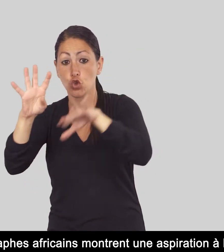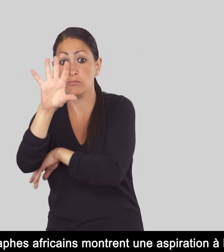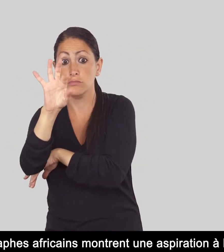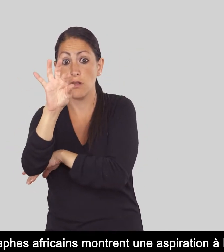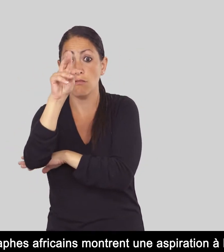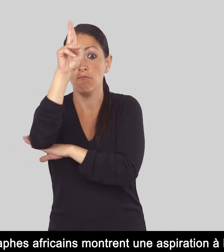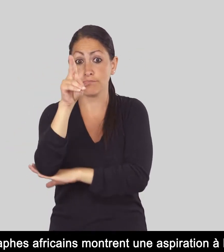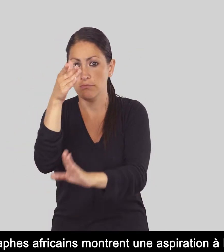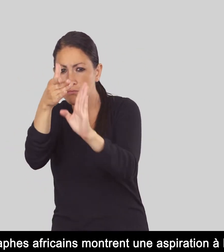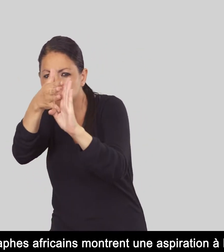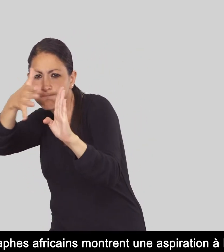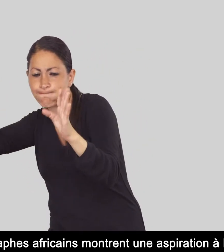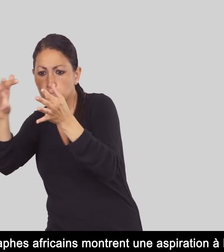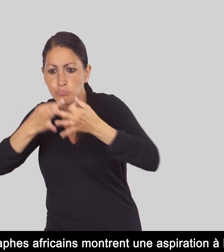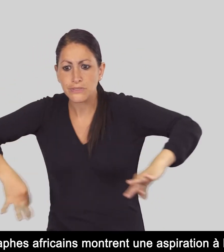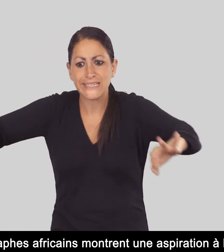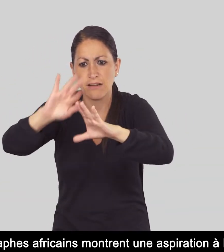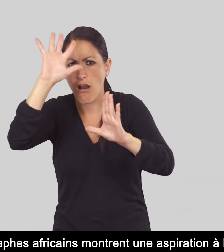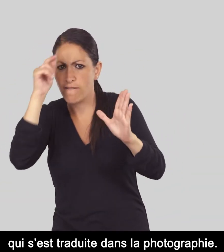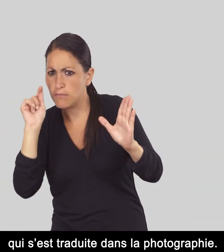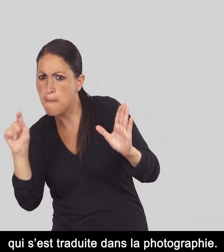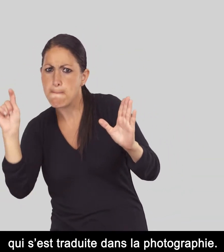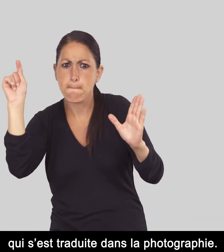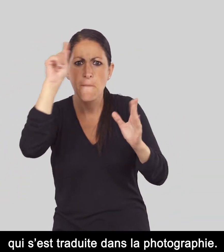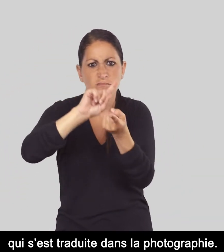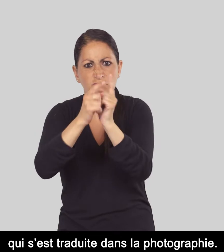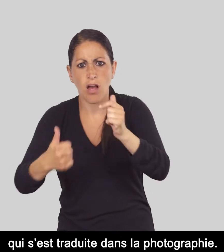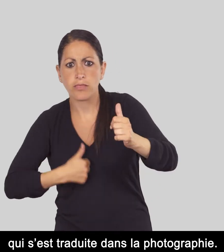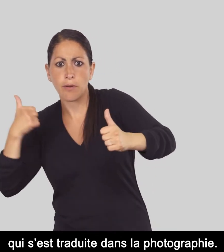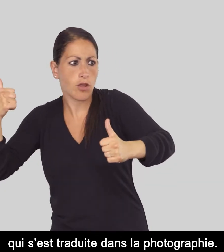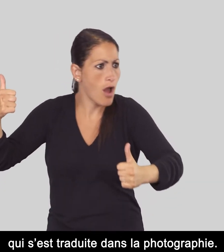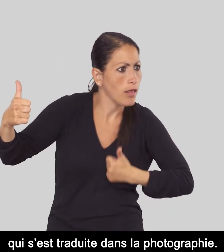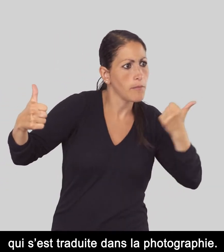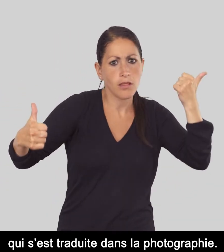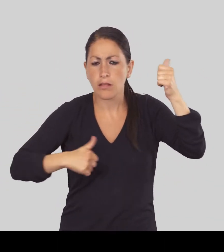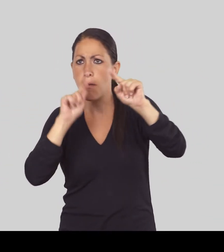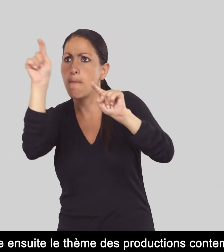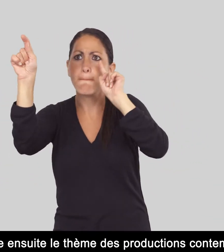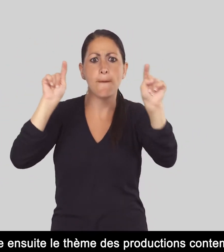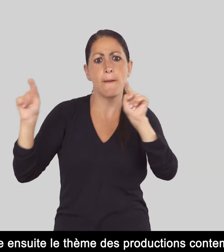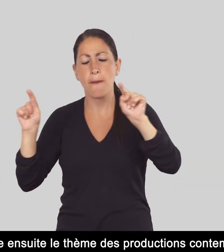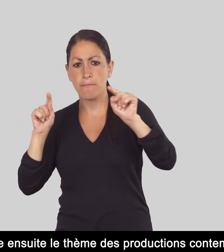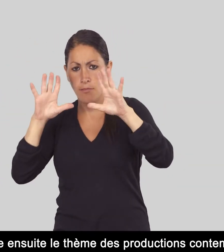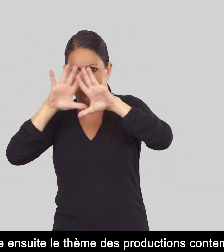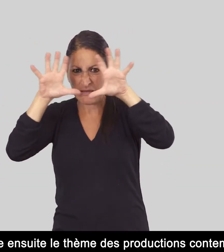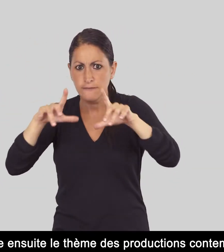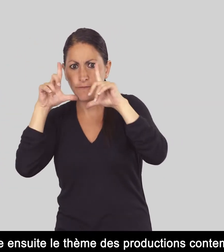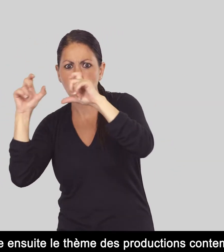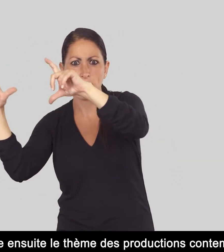africains montrent une aspiration à la modernité qui s'est traduite dans la photographie. On aborde ensuite le thème des